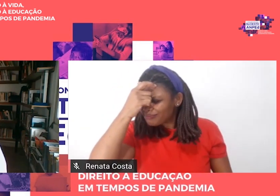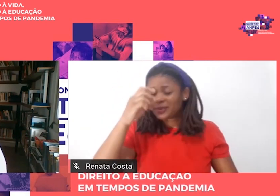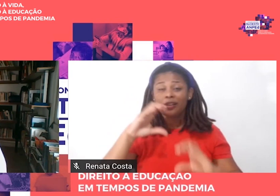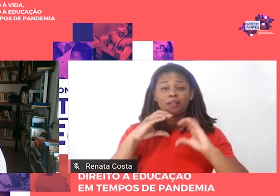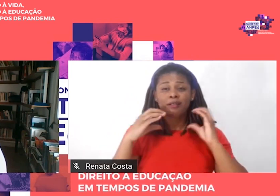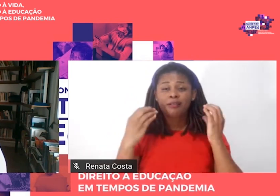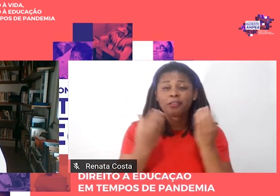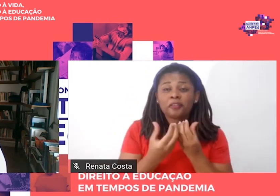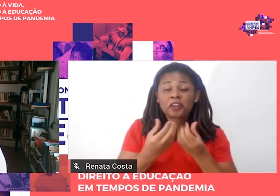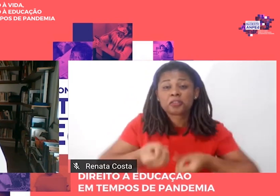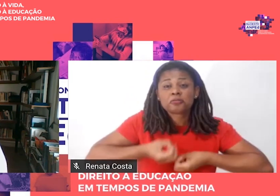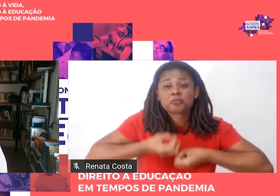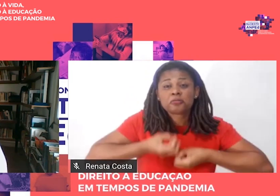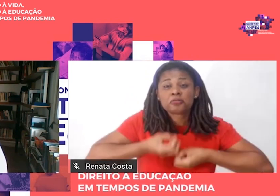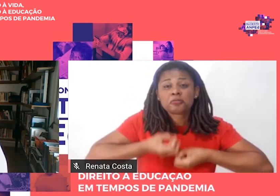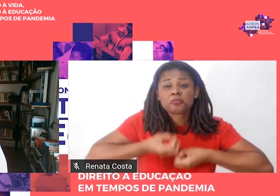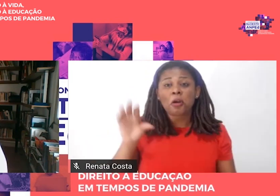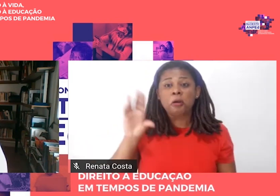Eu não escrevia.